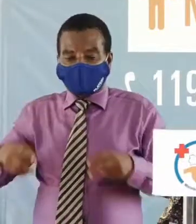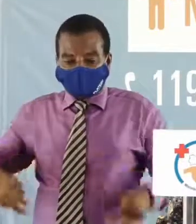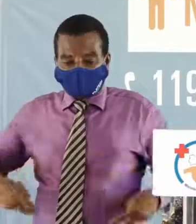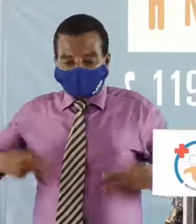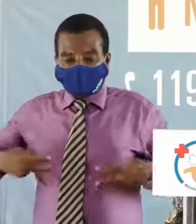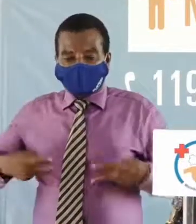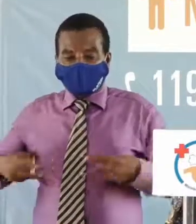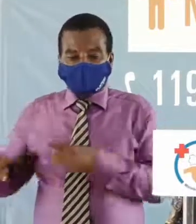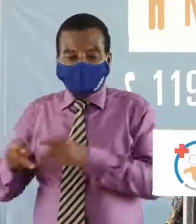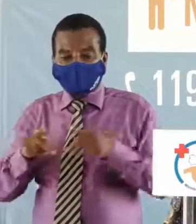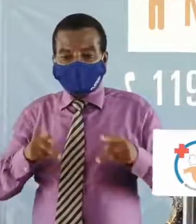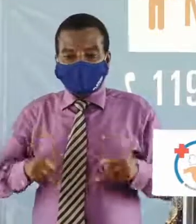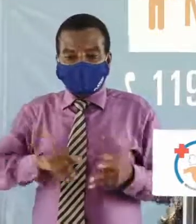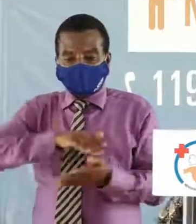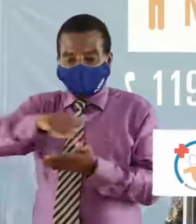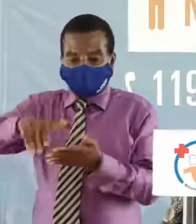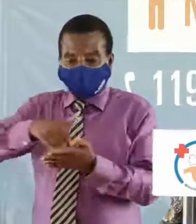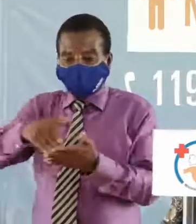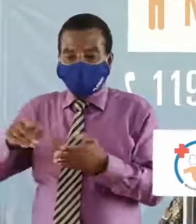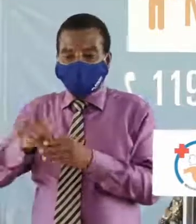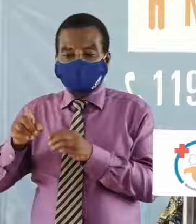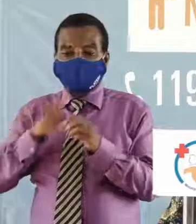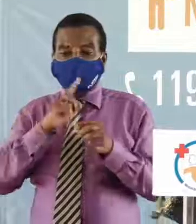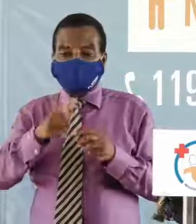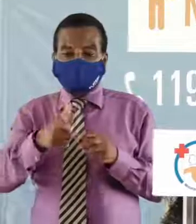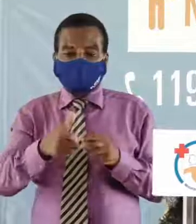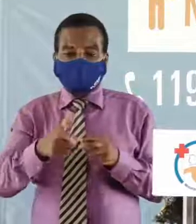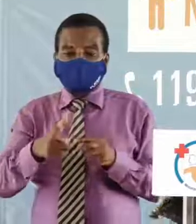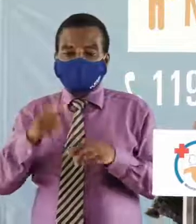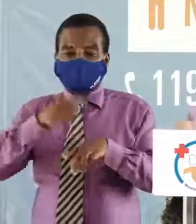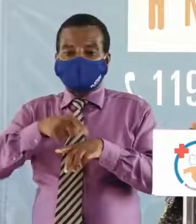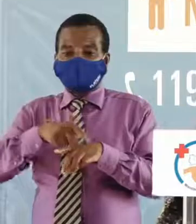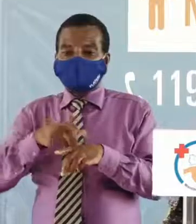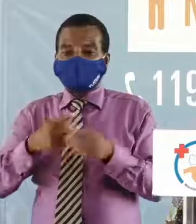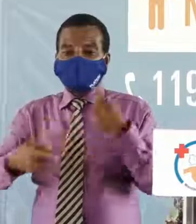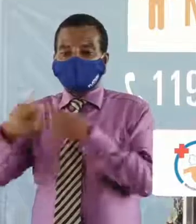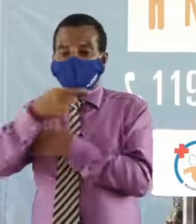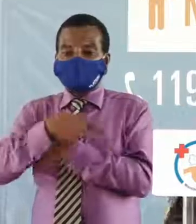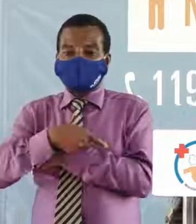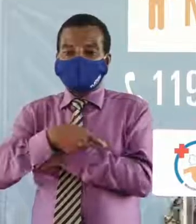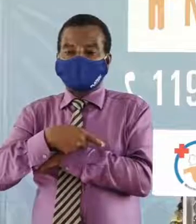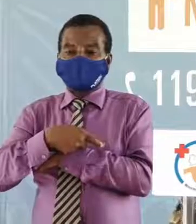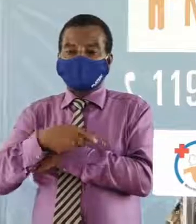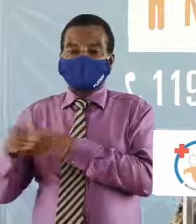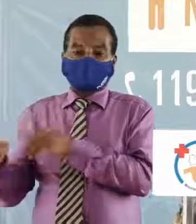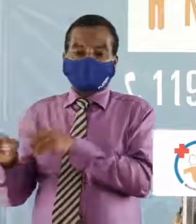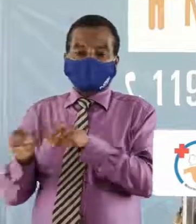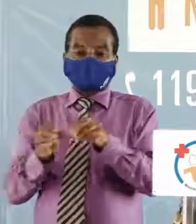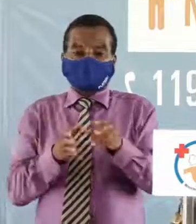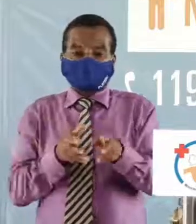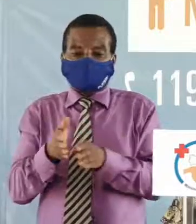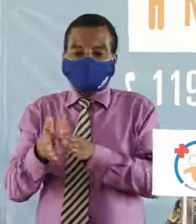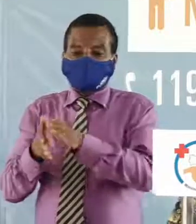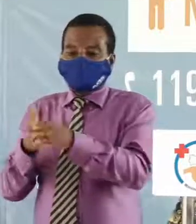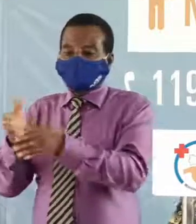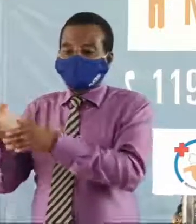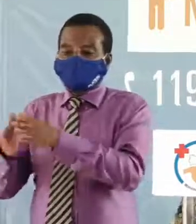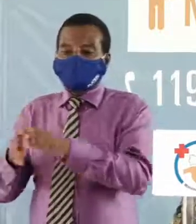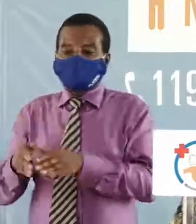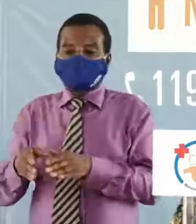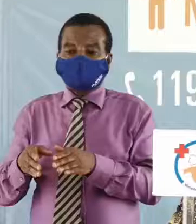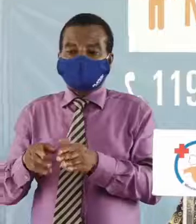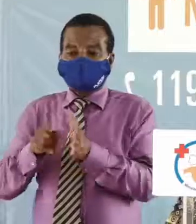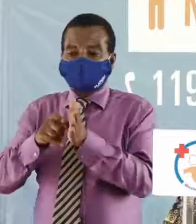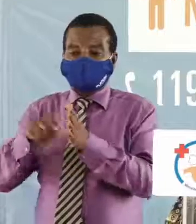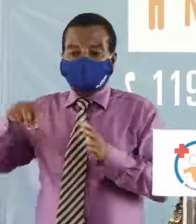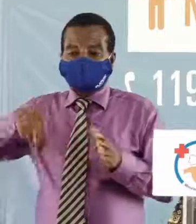selon les milieux où il se pose des heures ou des jours donc on transporte avec nous le virus que